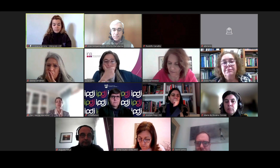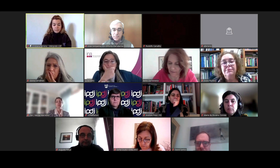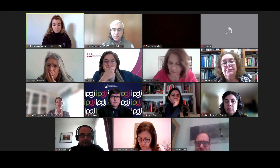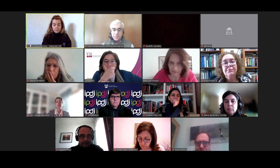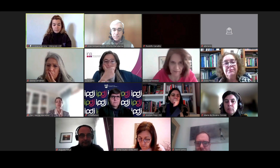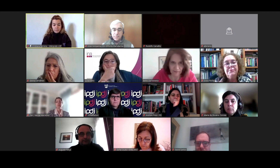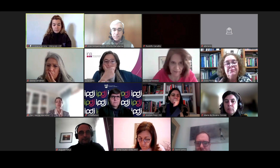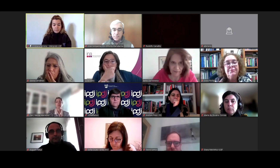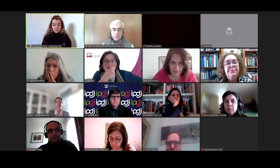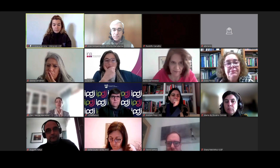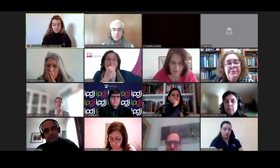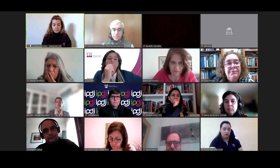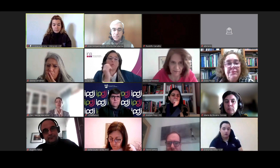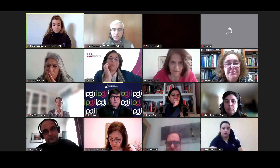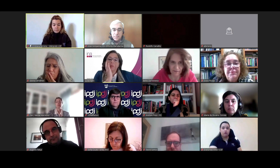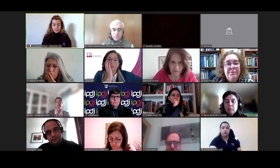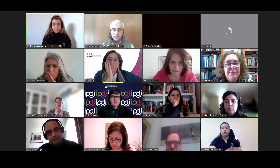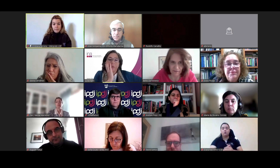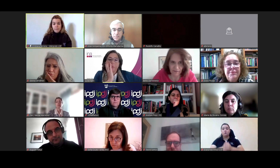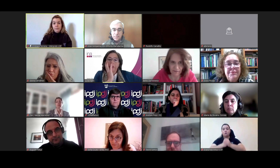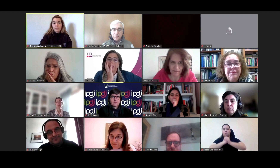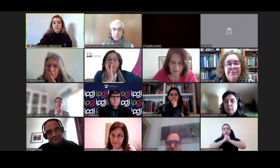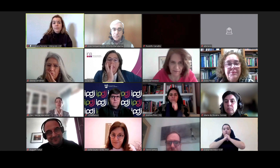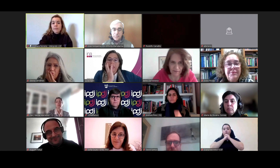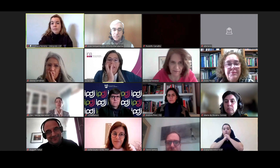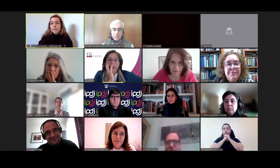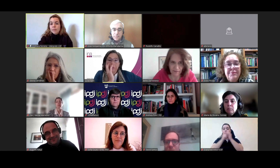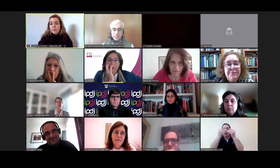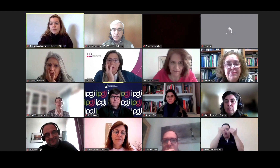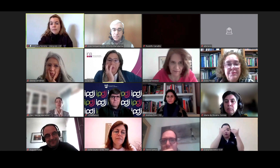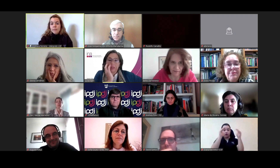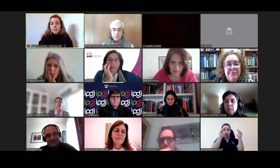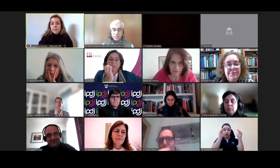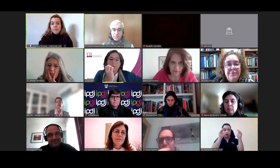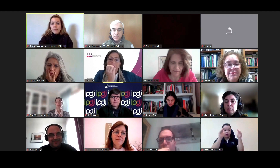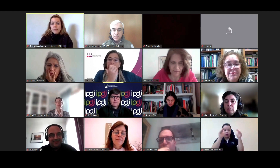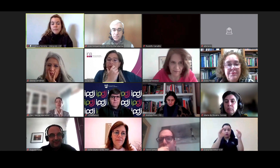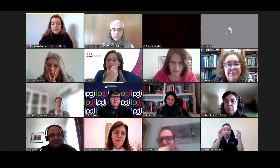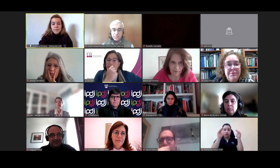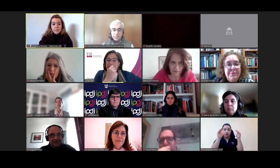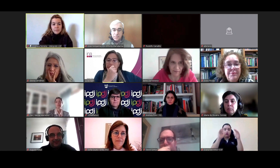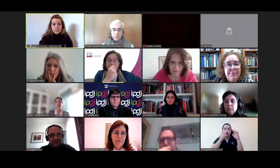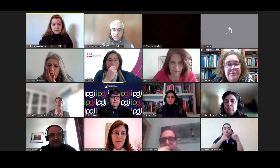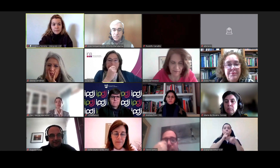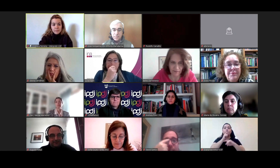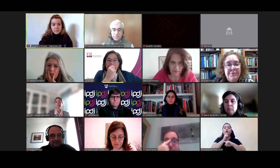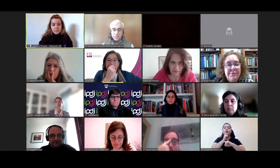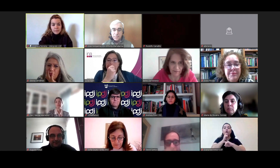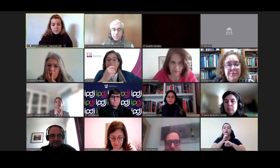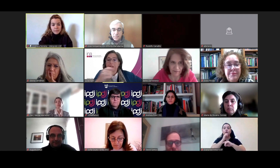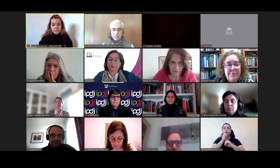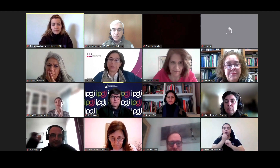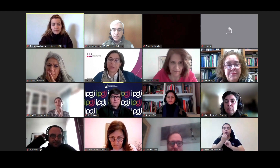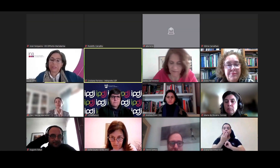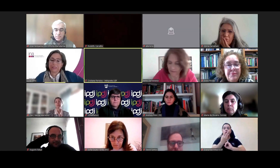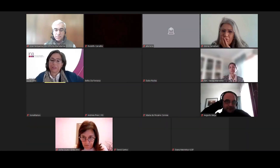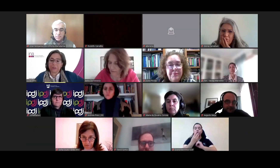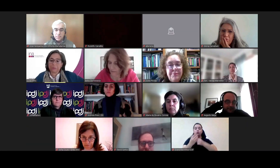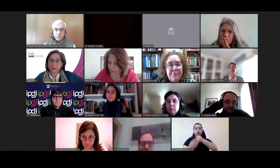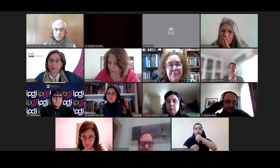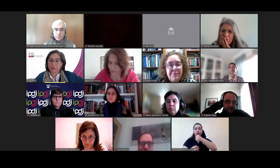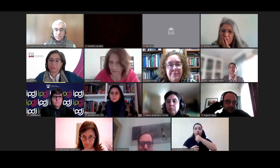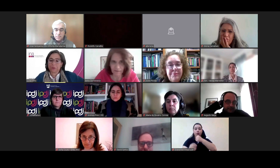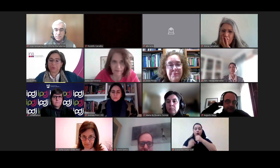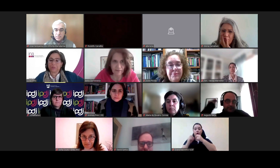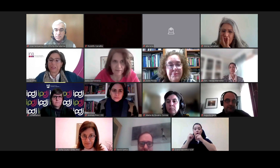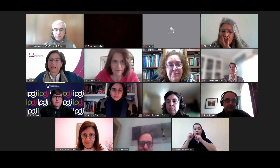convidadas então se por favor há vontade ou para ligar o microfone ou para colocar o chat Ismael está a dizer que